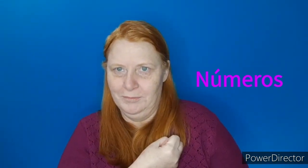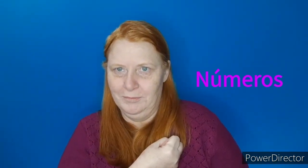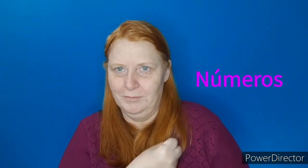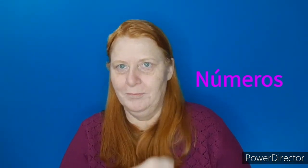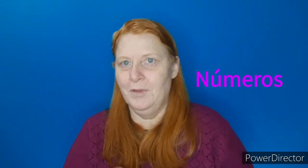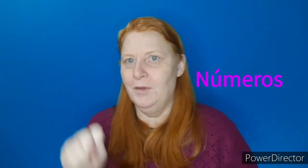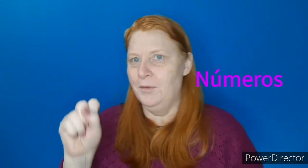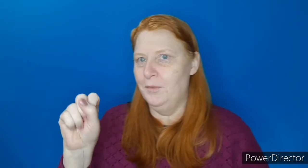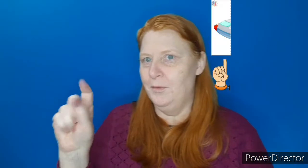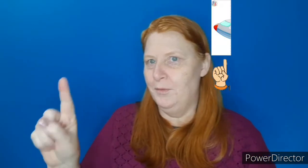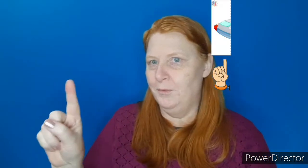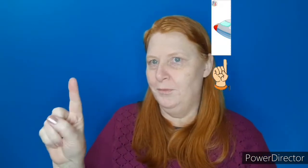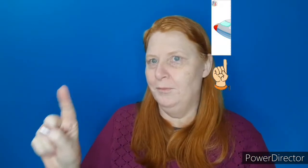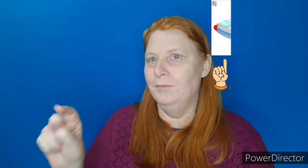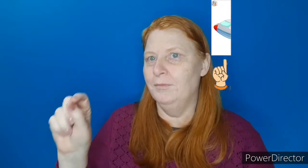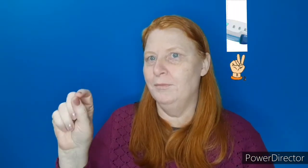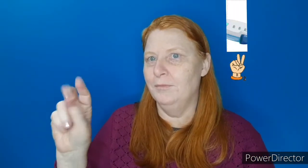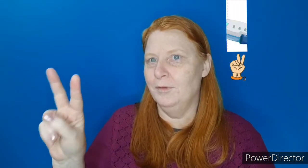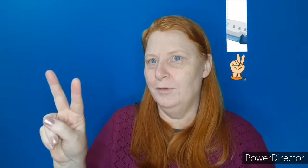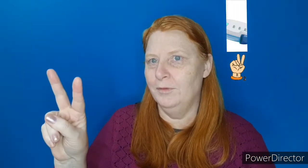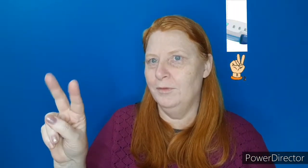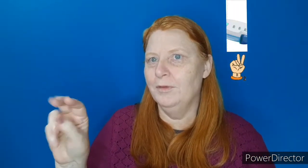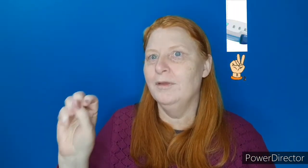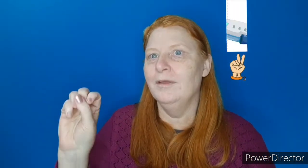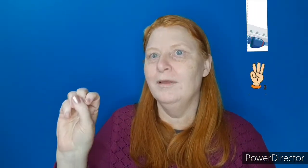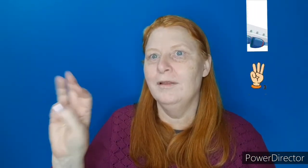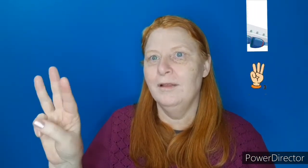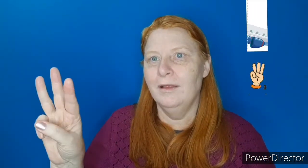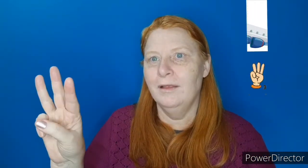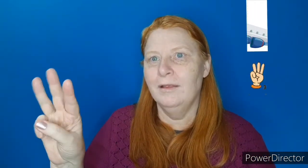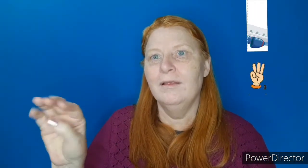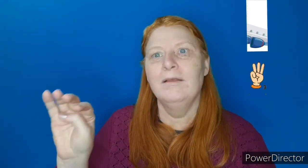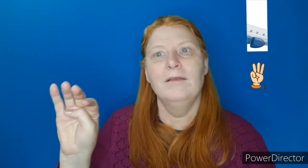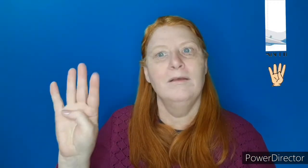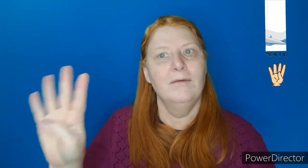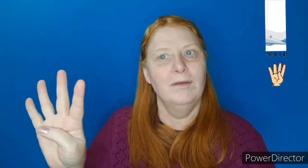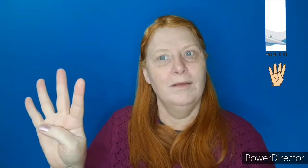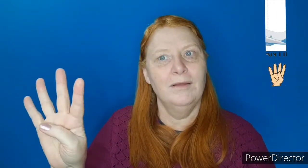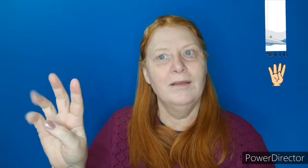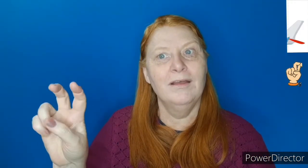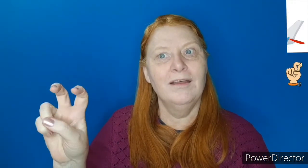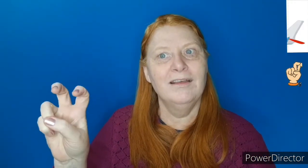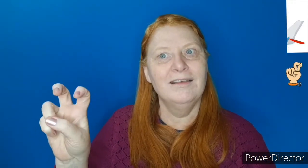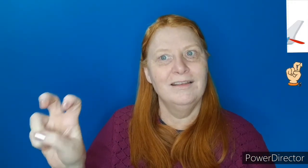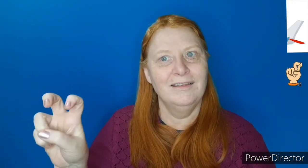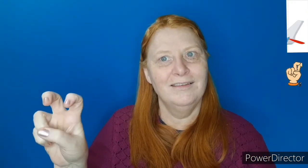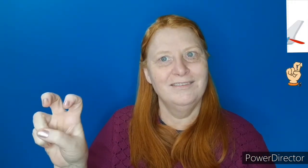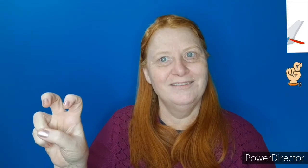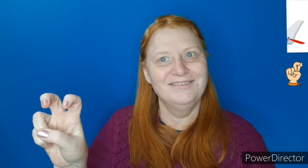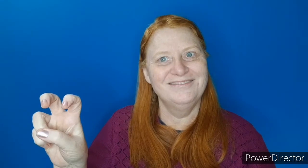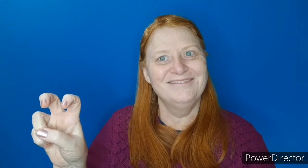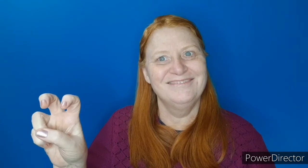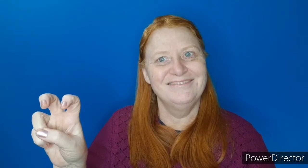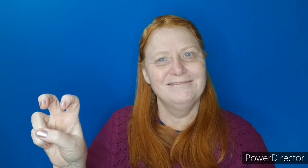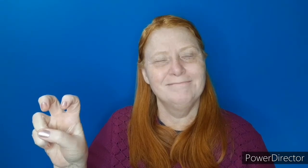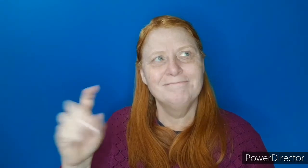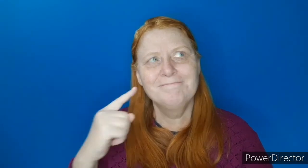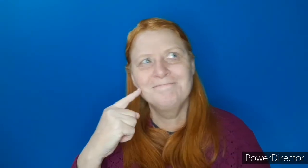são 1, 2, 3, 4, 5. Hum,